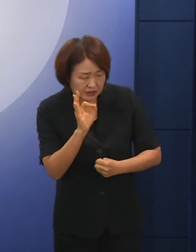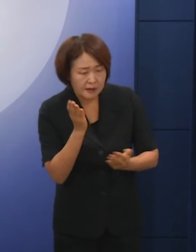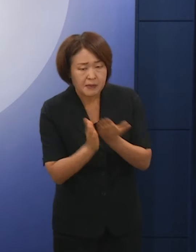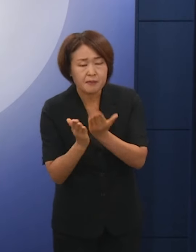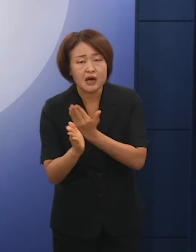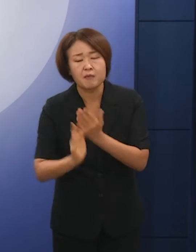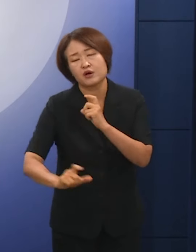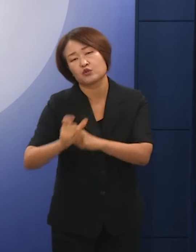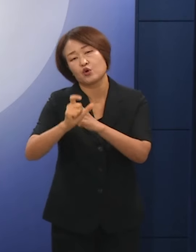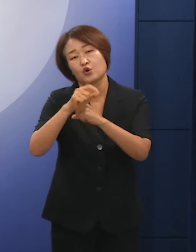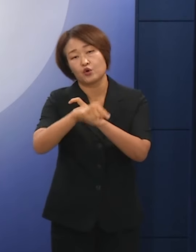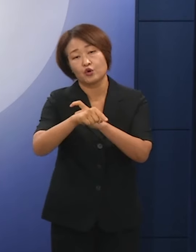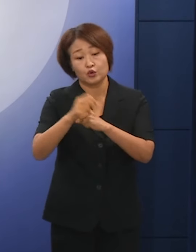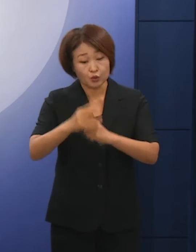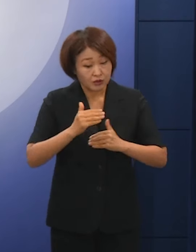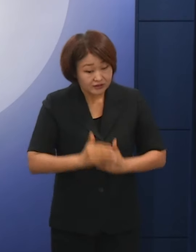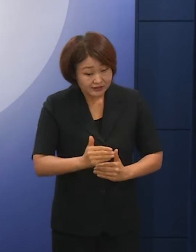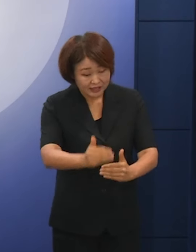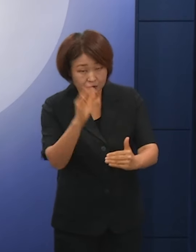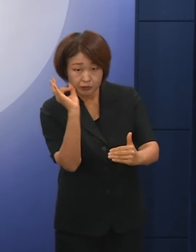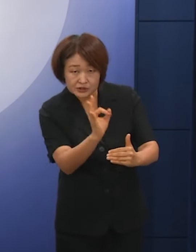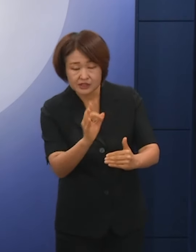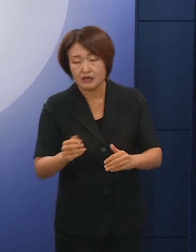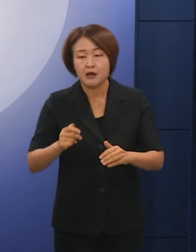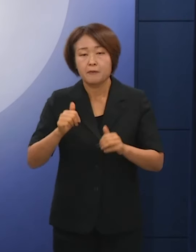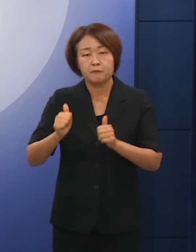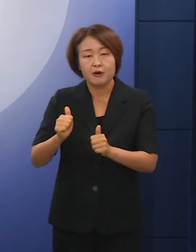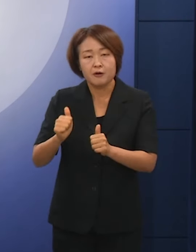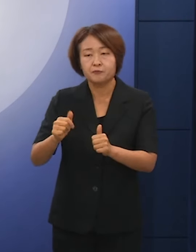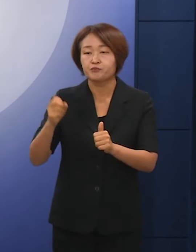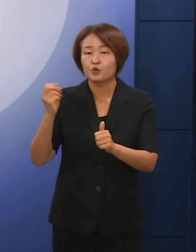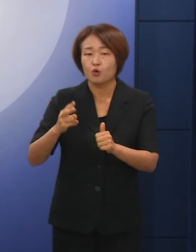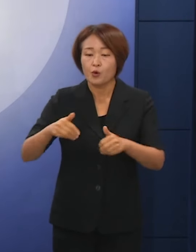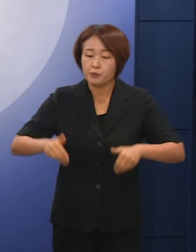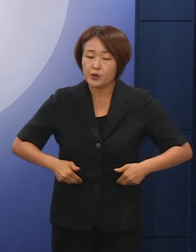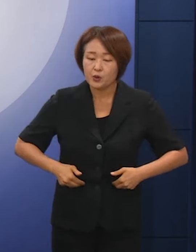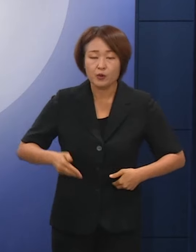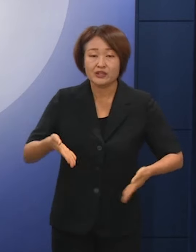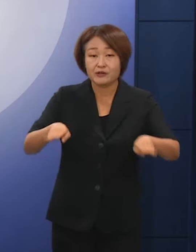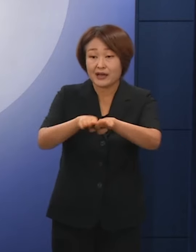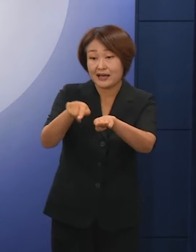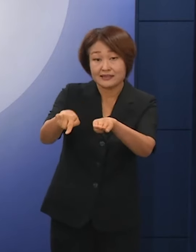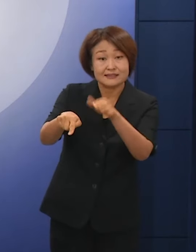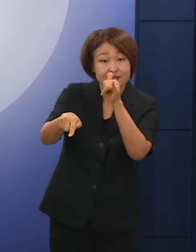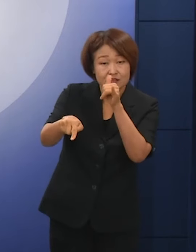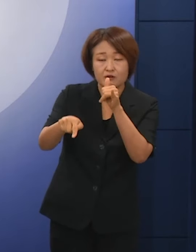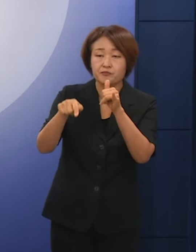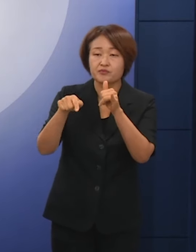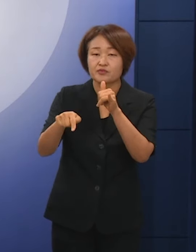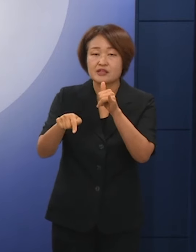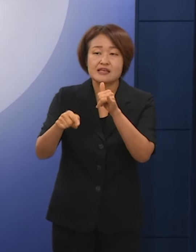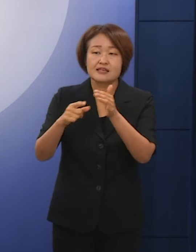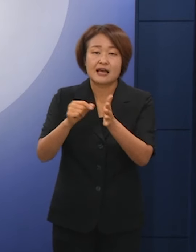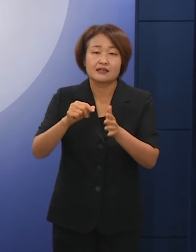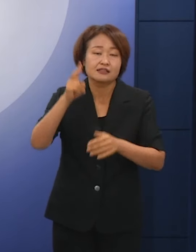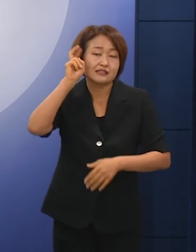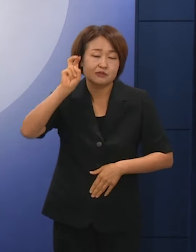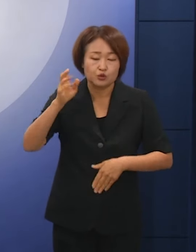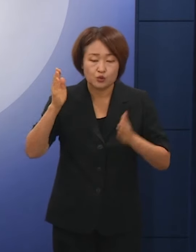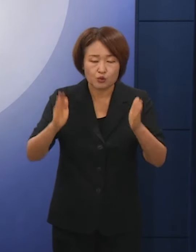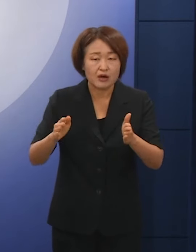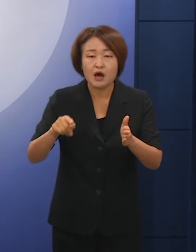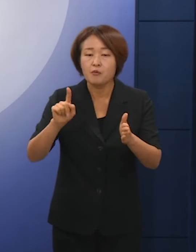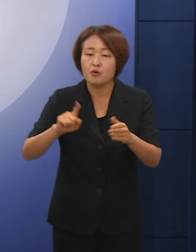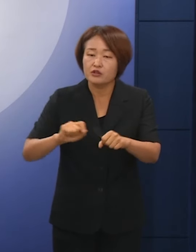절차적으로도 법사위 의안상정시 필요기간으로 되어 있는 20일의 숙의기간을